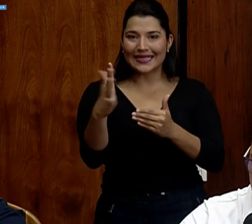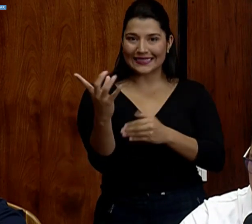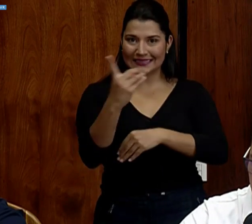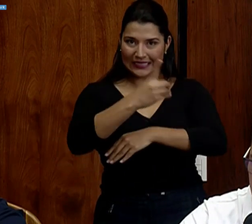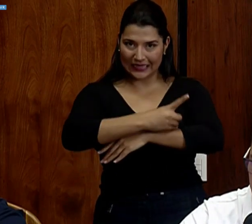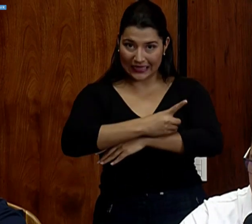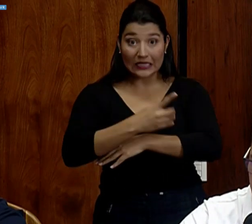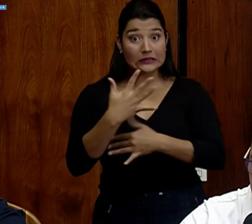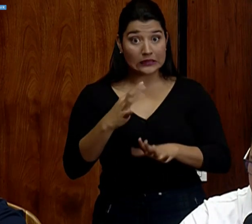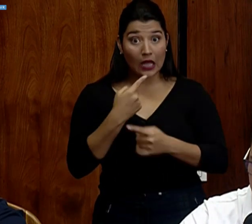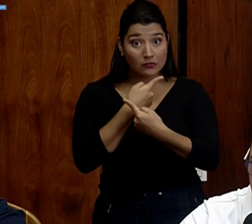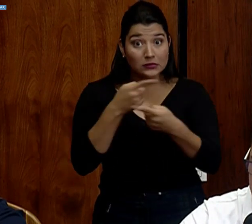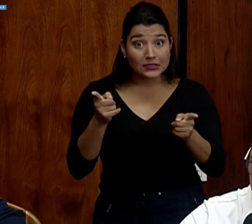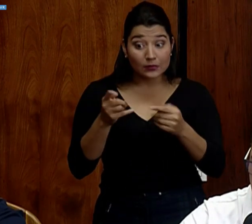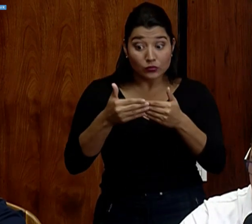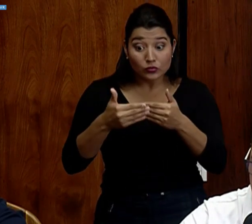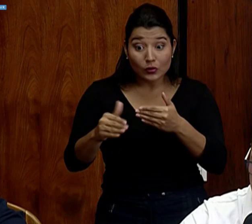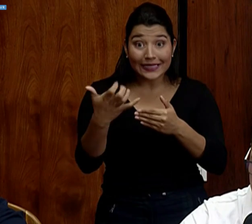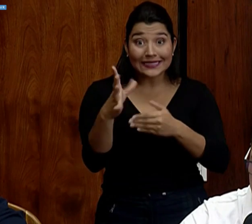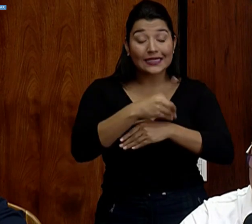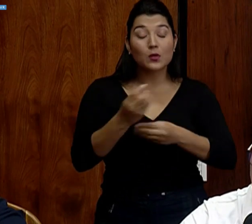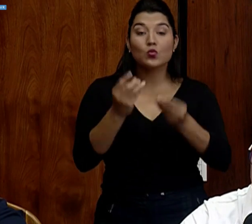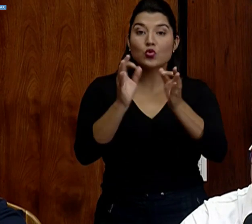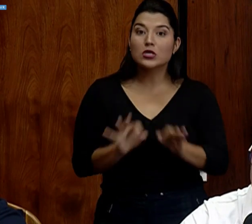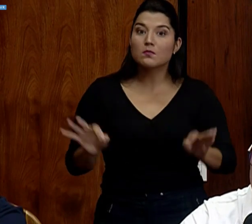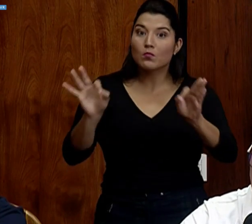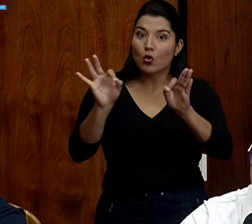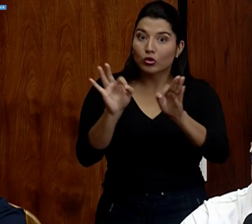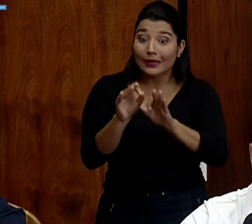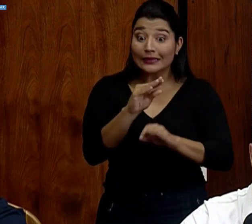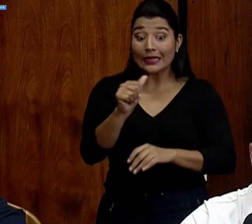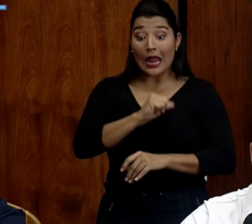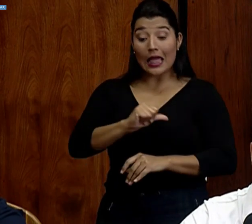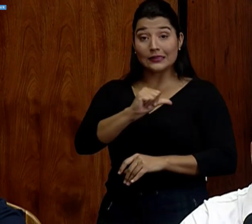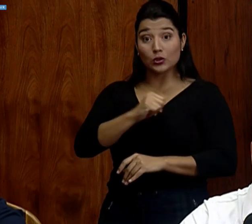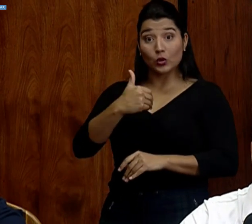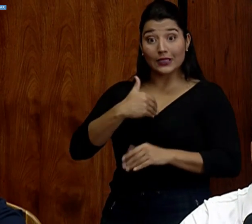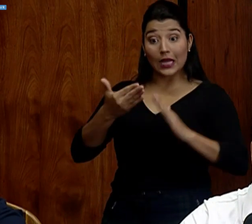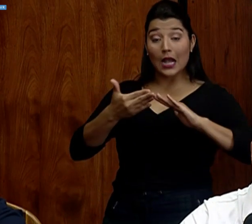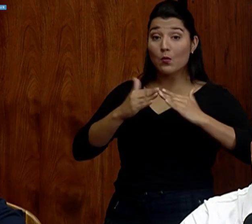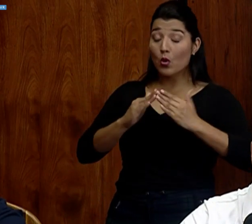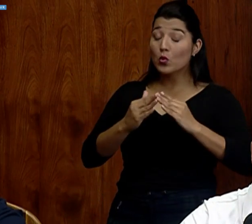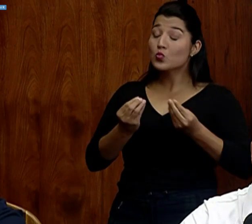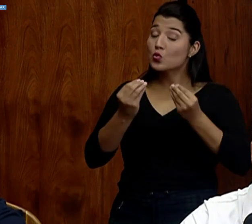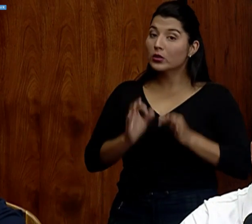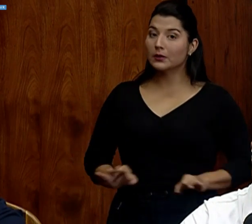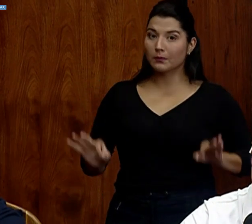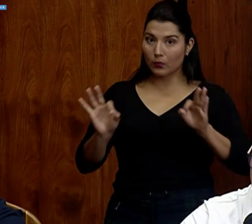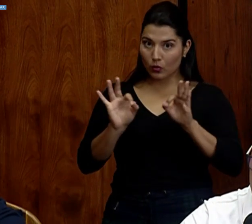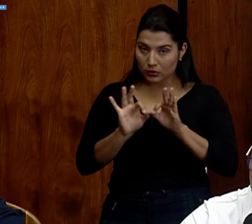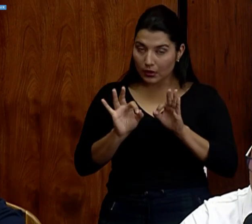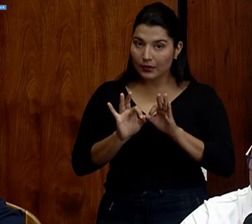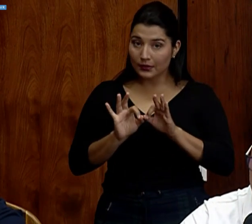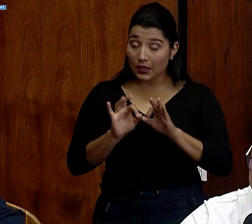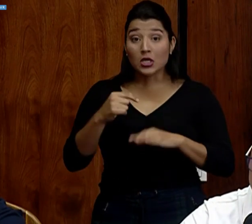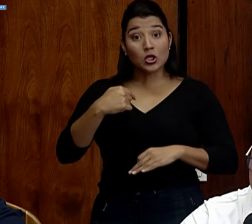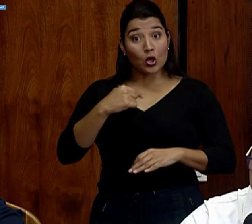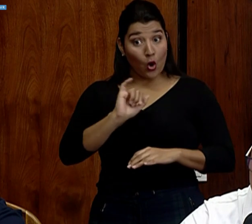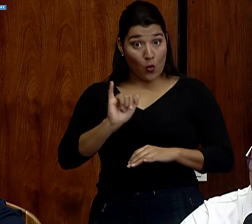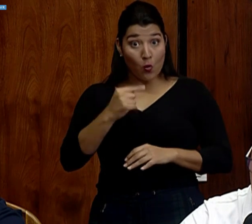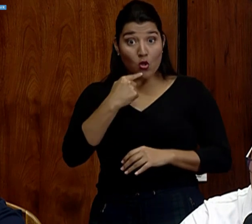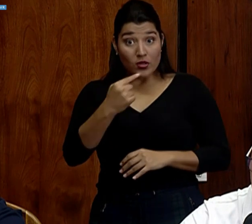hemos dicho, es muy importante y la respuesta de la población se hace sumamente necesaria. Como indico, yo siento que estamos